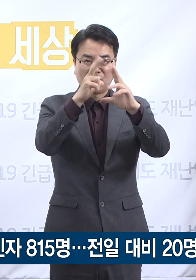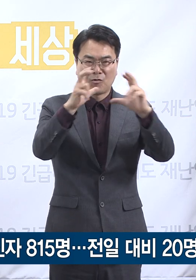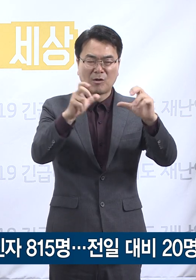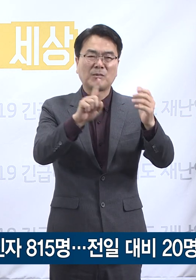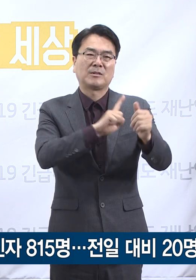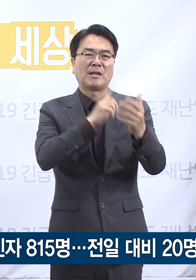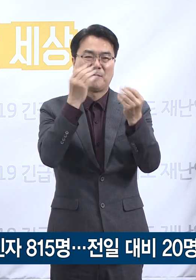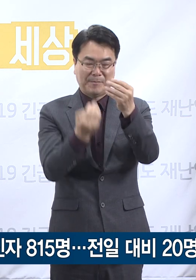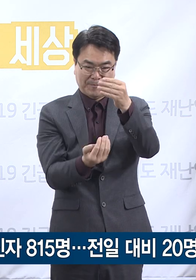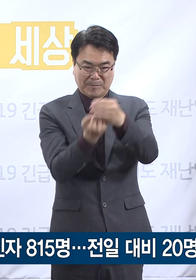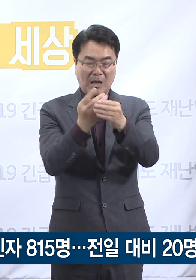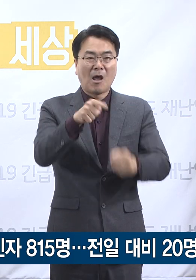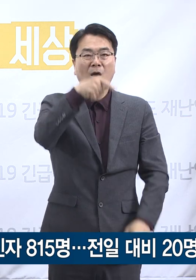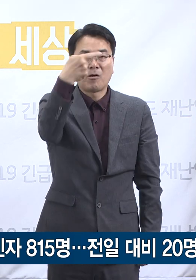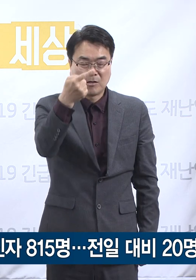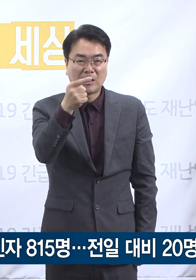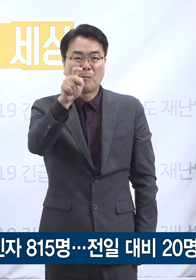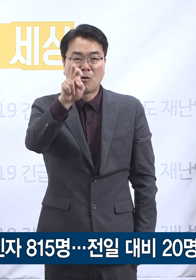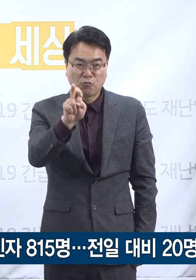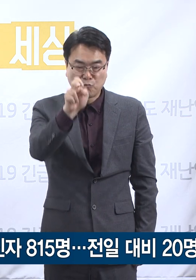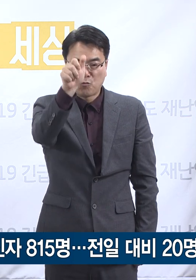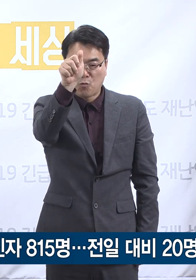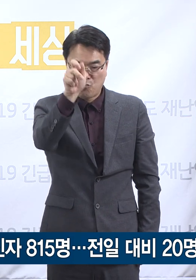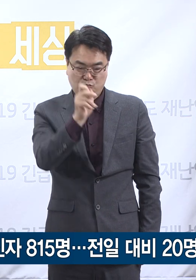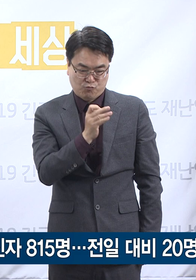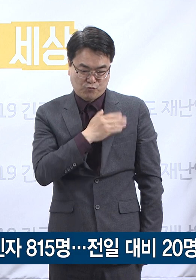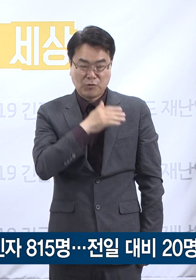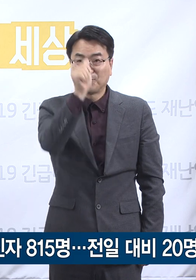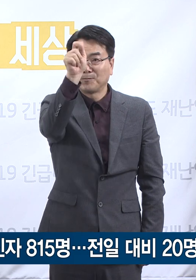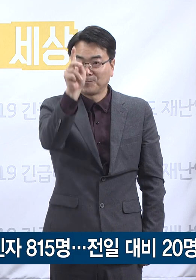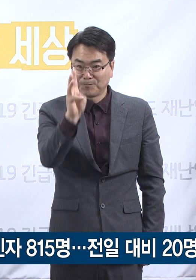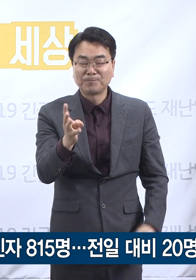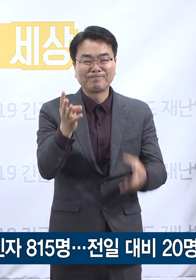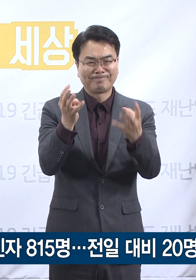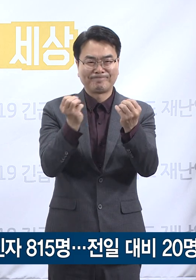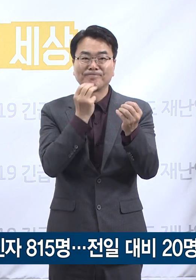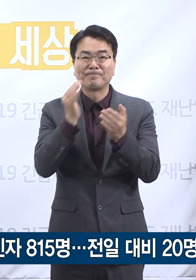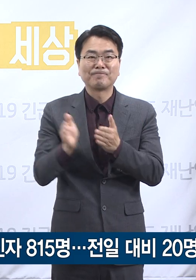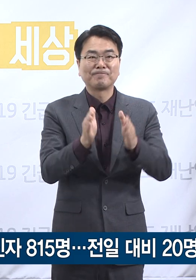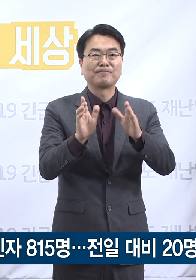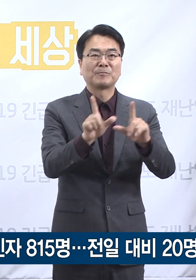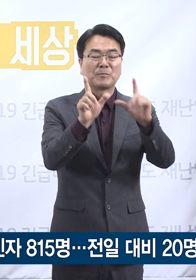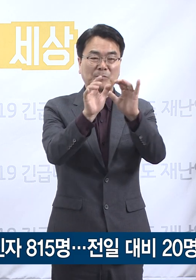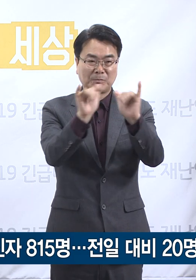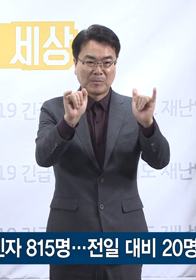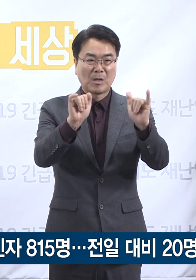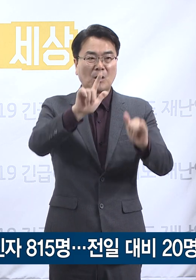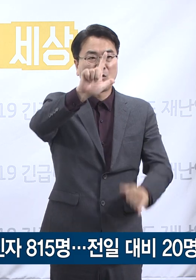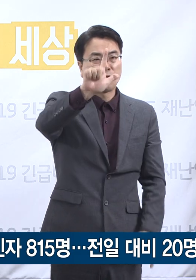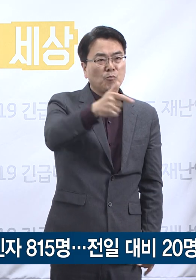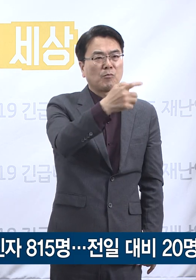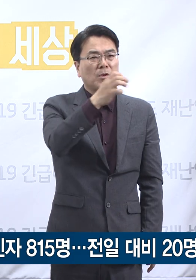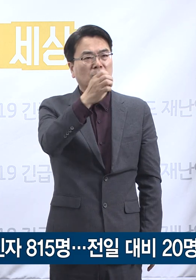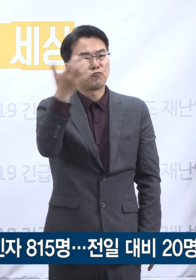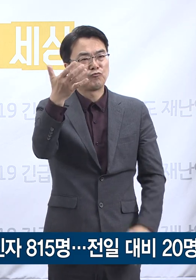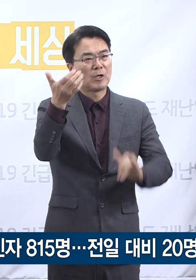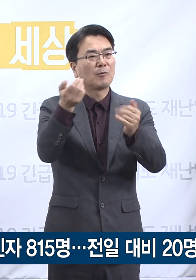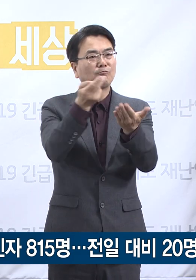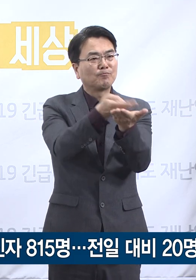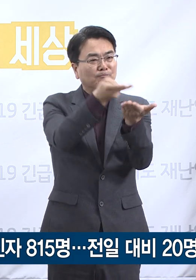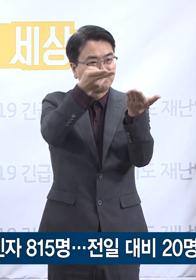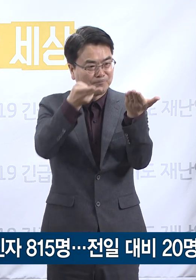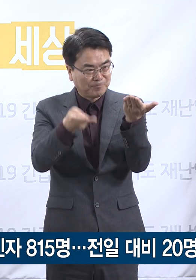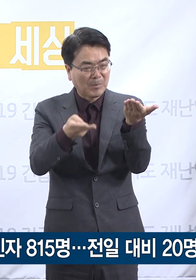높고 다음 군포시, 부천시 순입니다. 경기도 확진자 중 649명은 퇴원하였고 현재